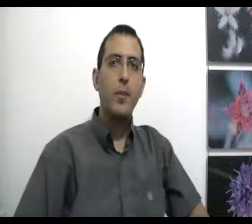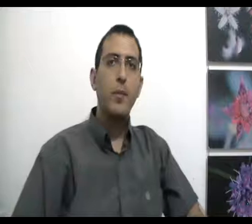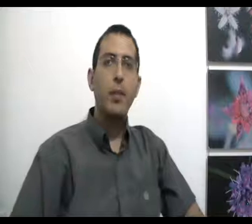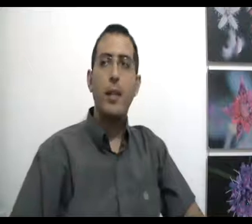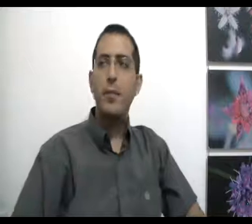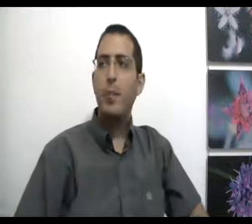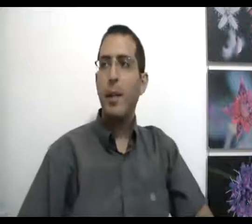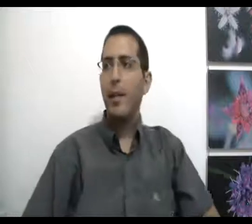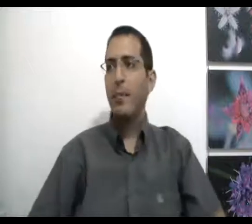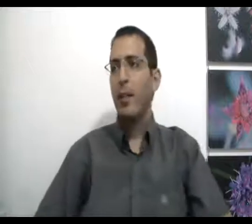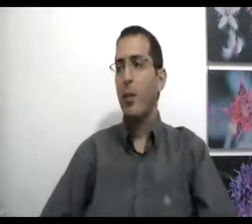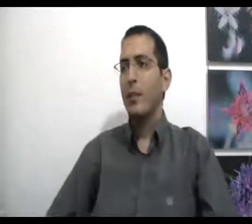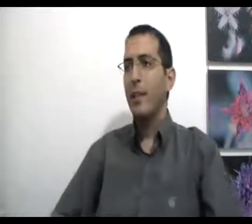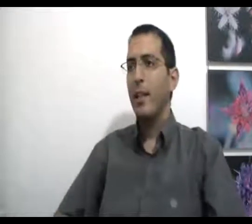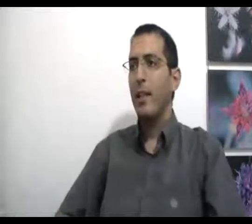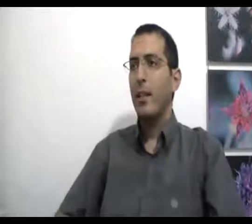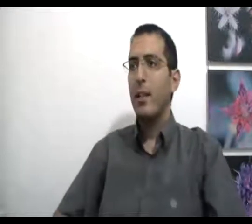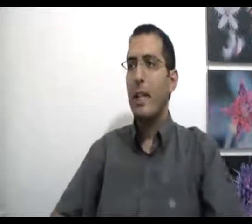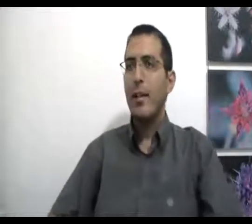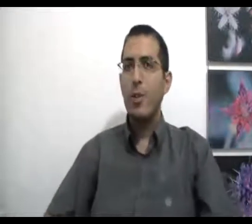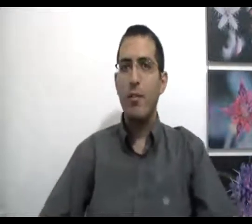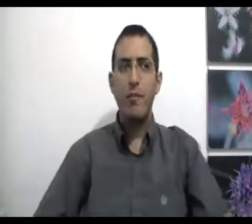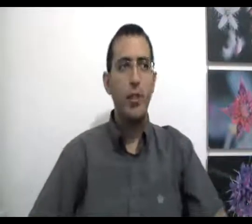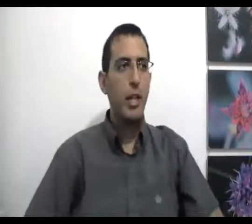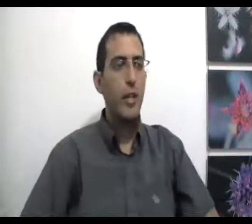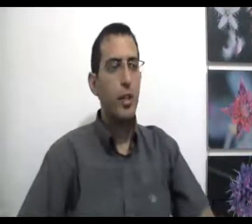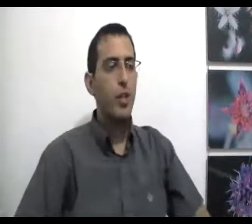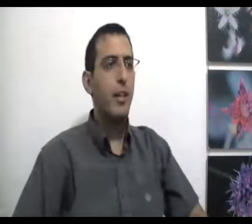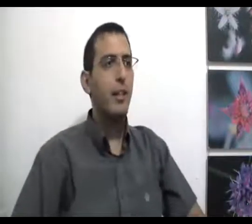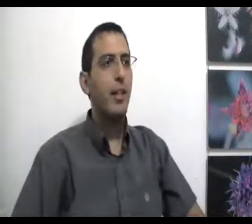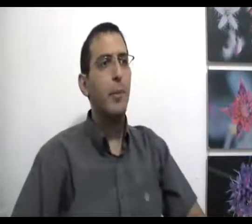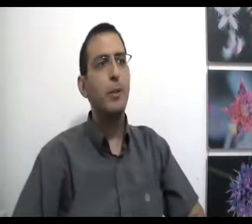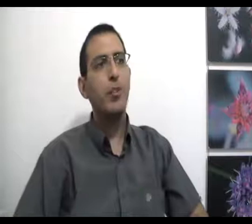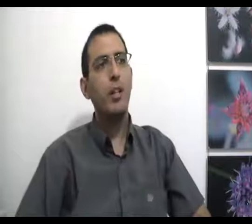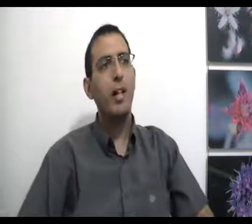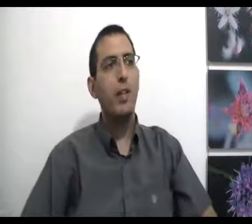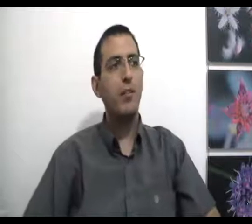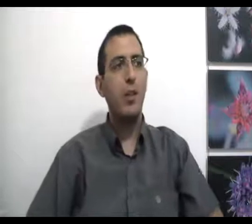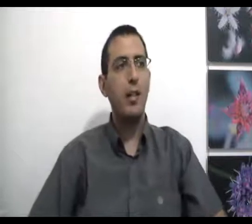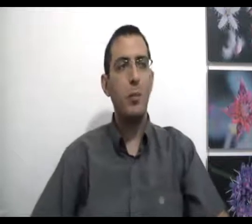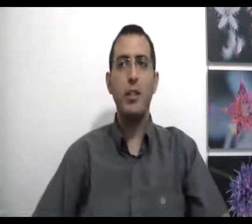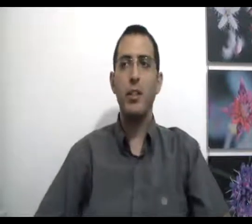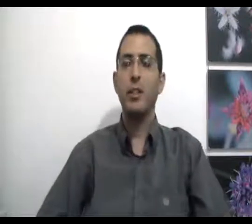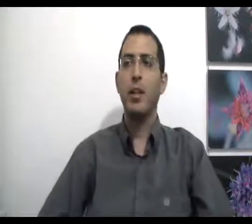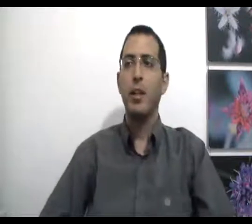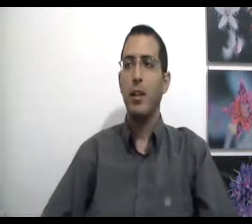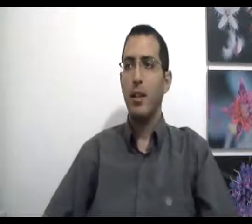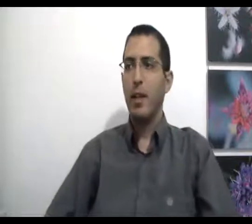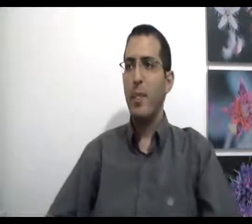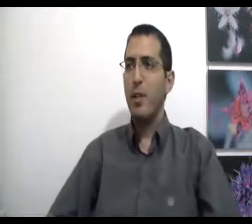שלום לכולם, הפעם אני רוצה להשיב לשאלה שאני שאלתי לגבי נושא של אהבה אמיתית האם יש